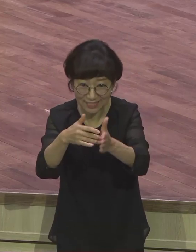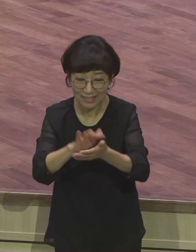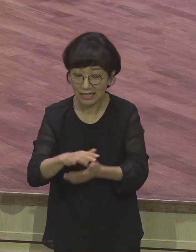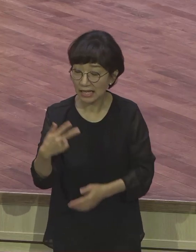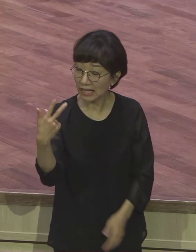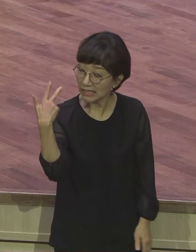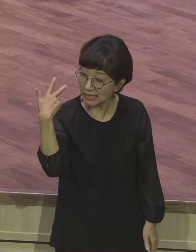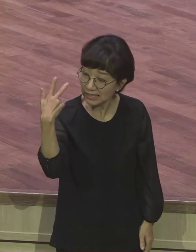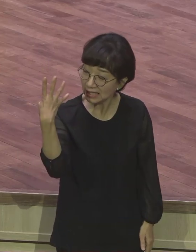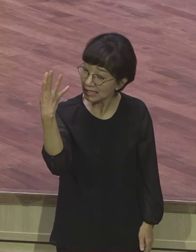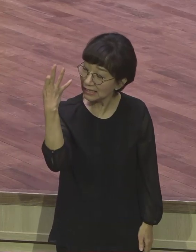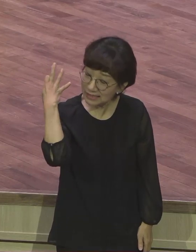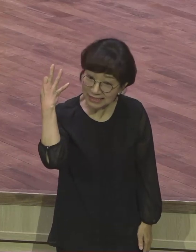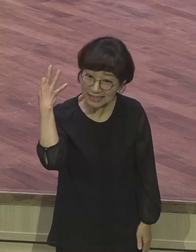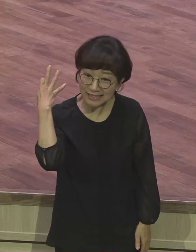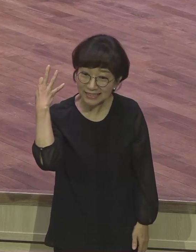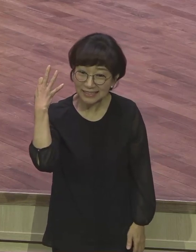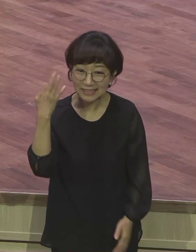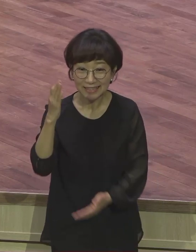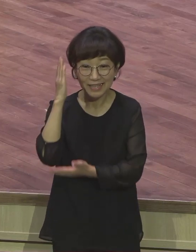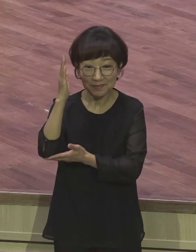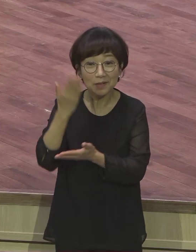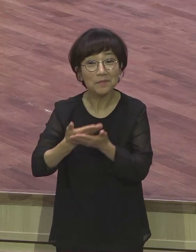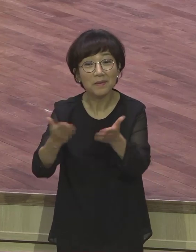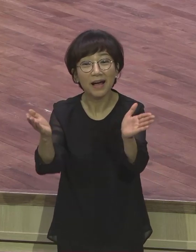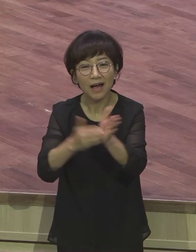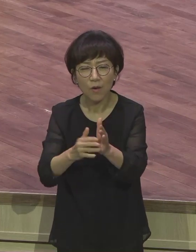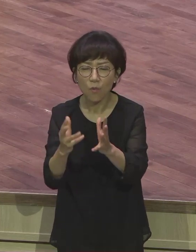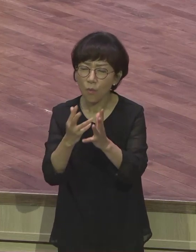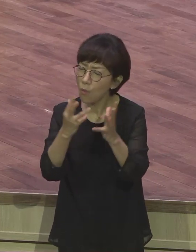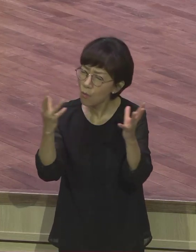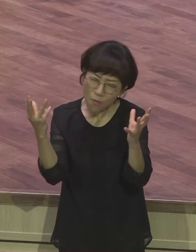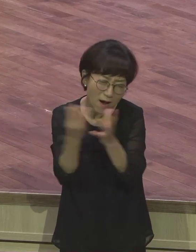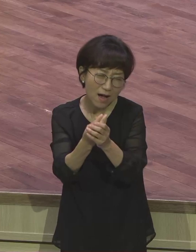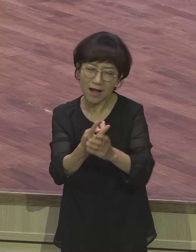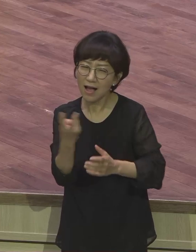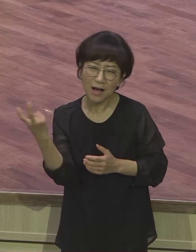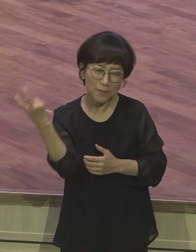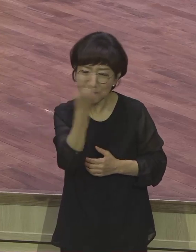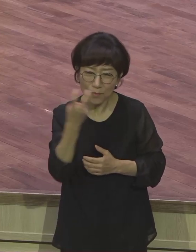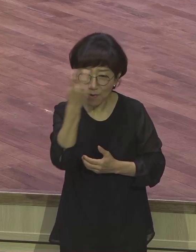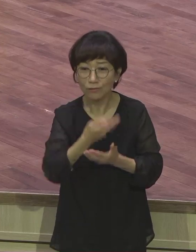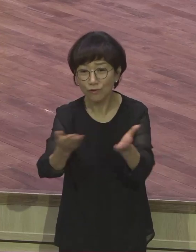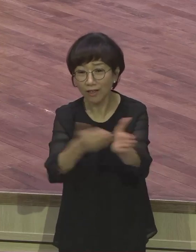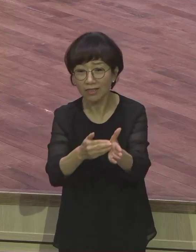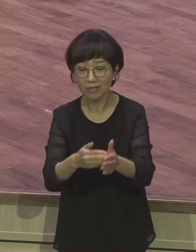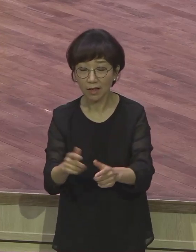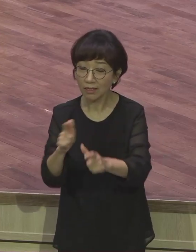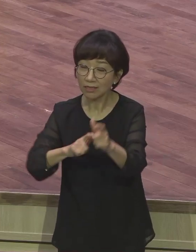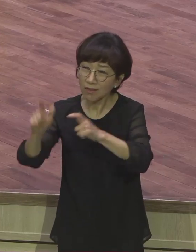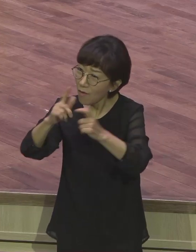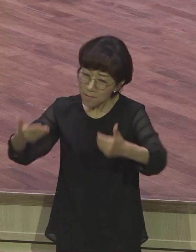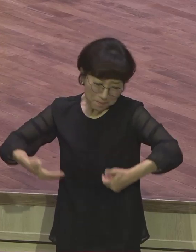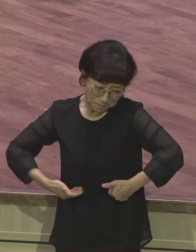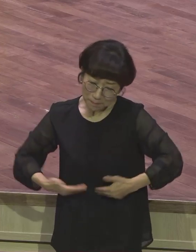이보다 더 무엇을 더 보장 해서 더 말하겠냐 이제는 감사밖에 없다.